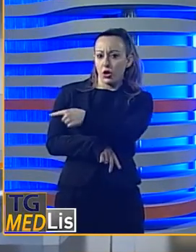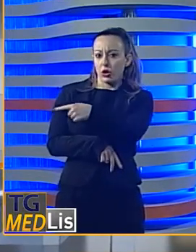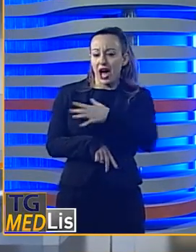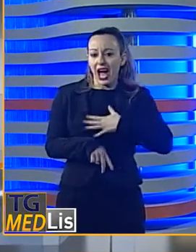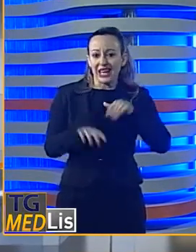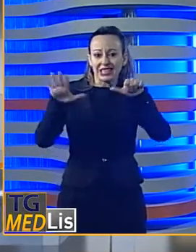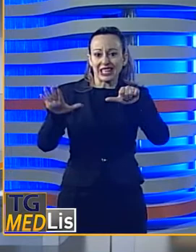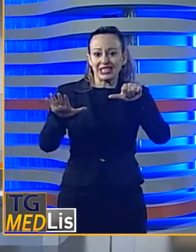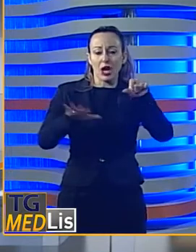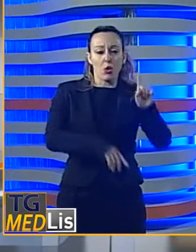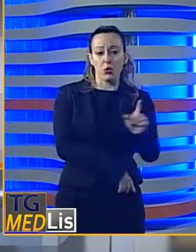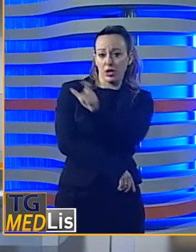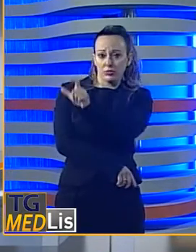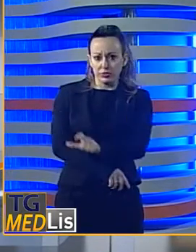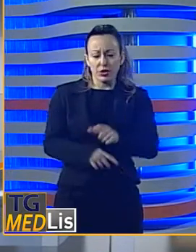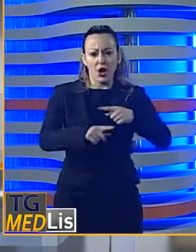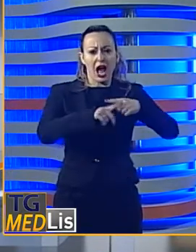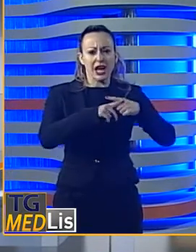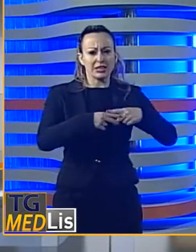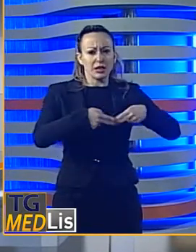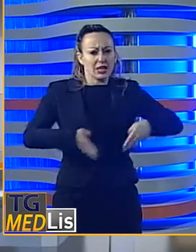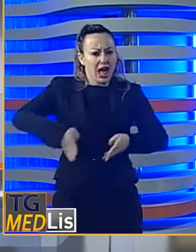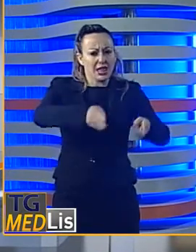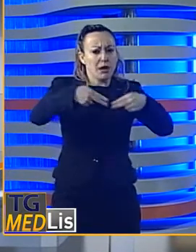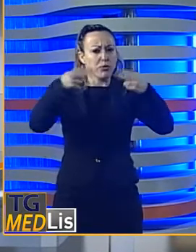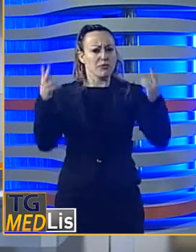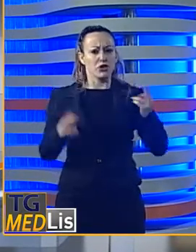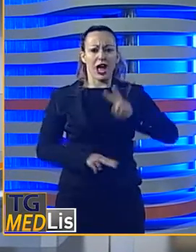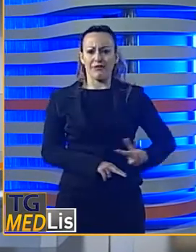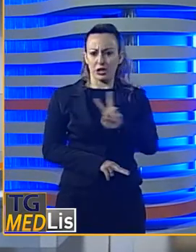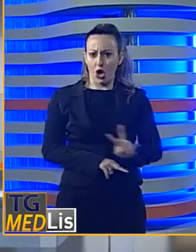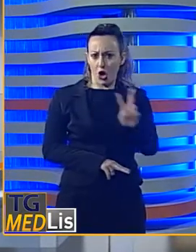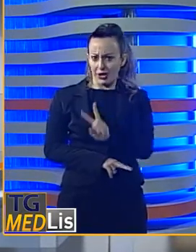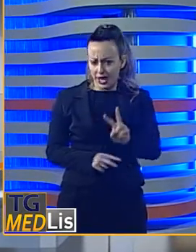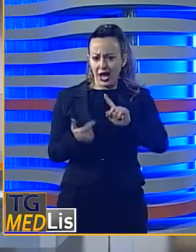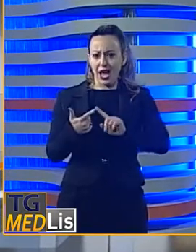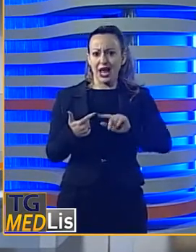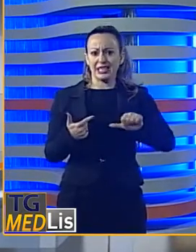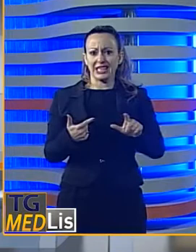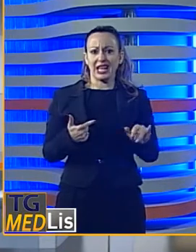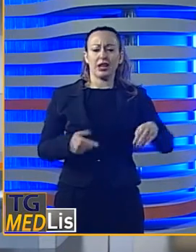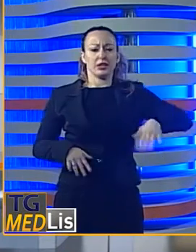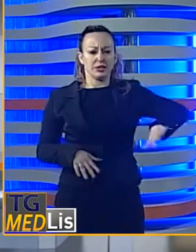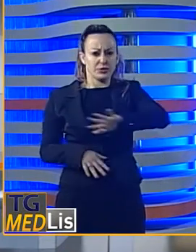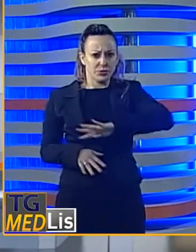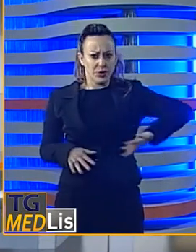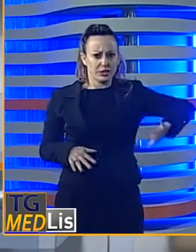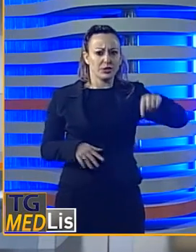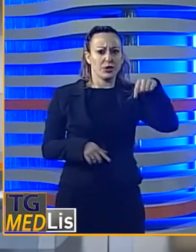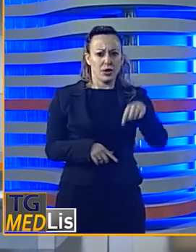strada provinciale Vittoria Scoglitti. L'aggressione sarebbe avvenuta per futili motivi.